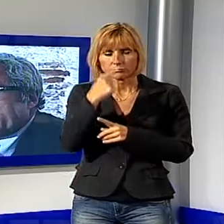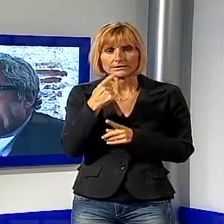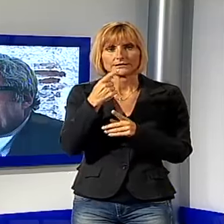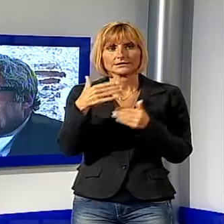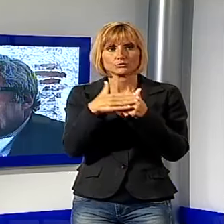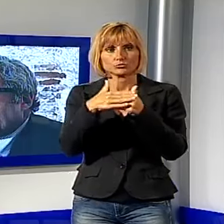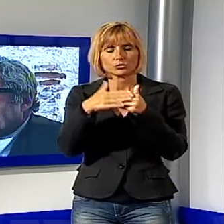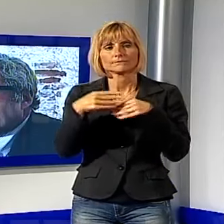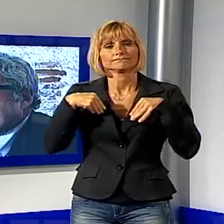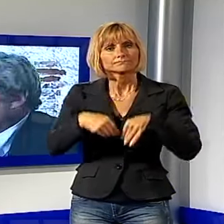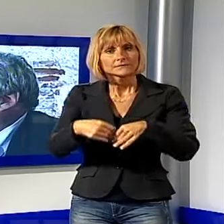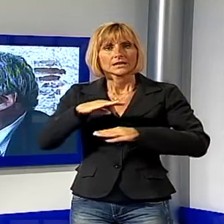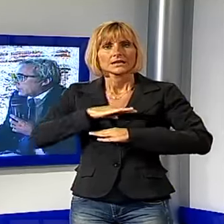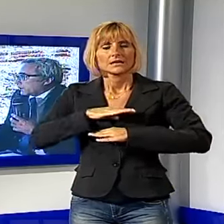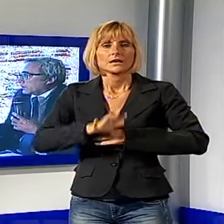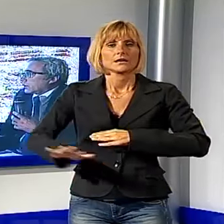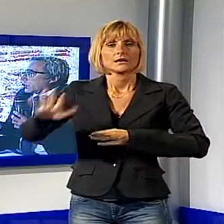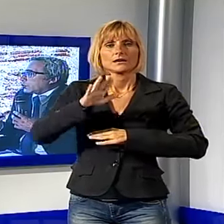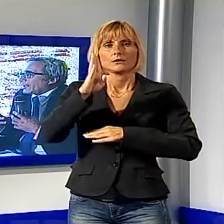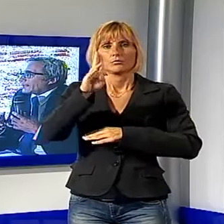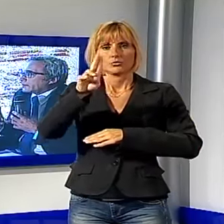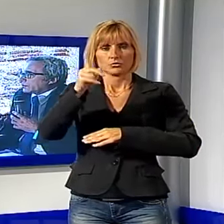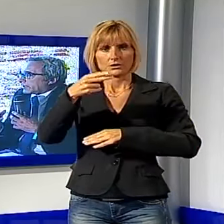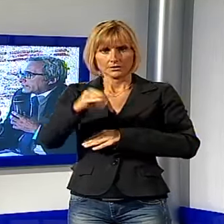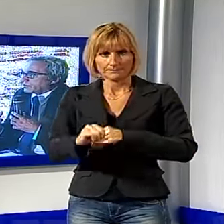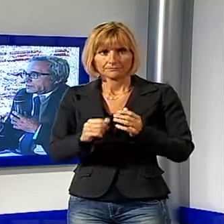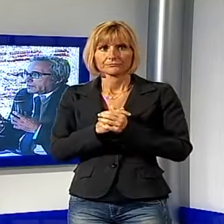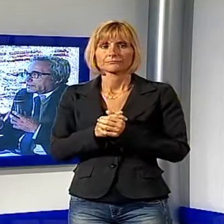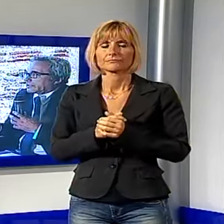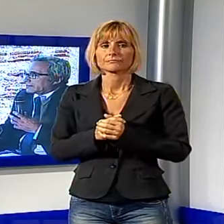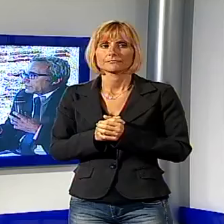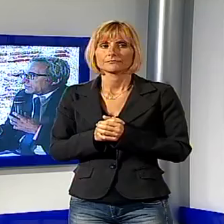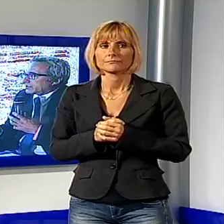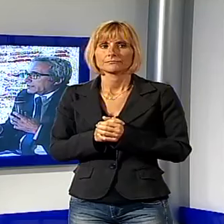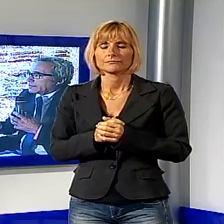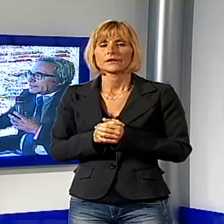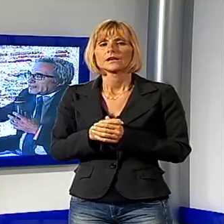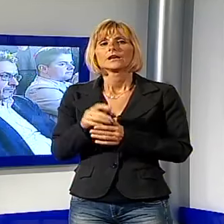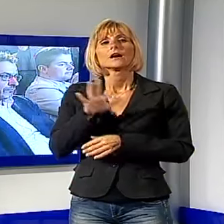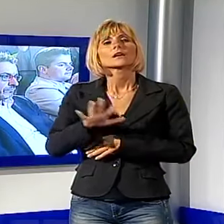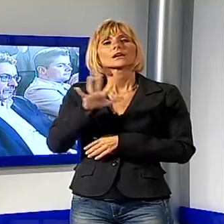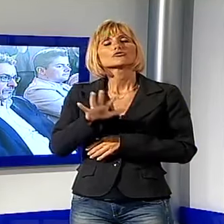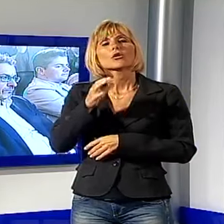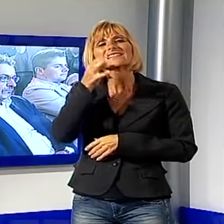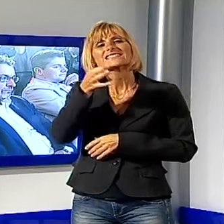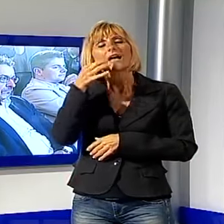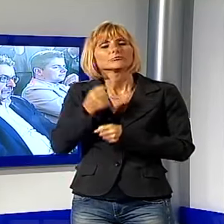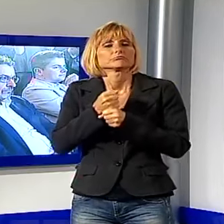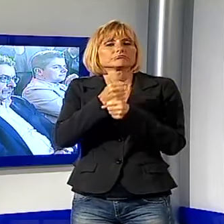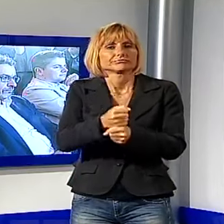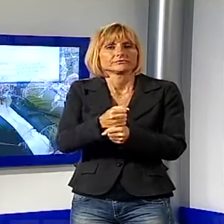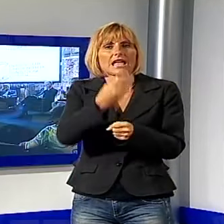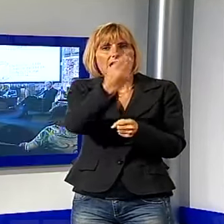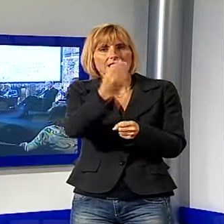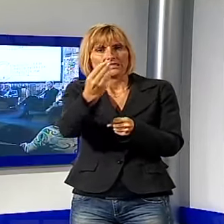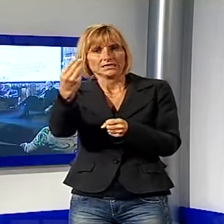partecipazione dell'assessore regionale Vittorio Bugli. La Regione ha sempre delegato molto agli enti locali e alle